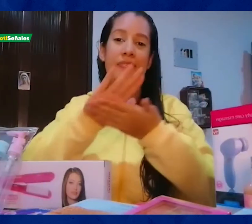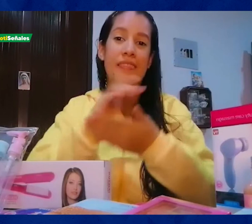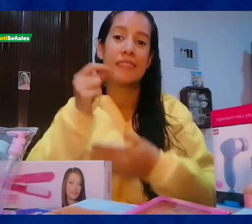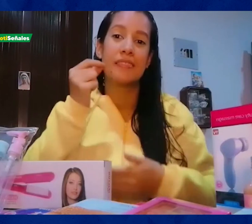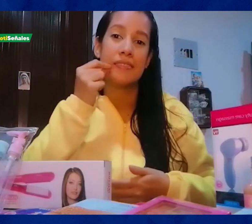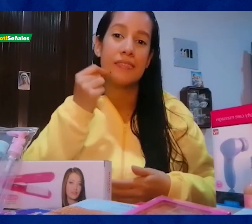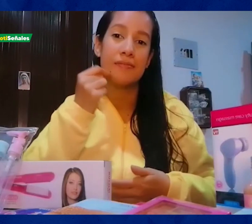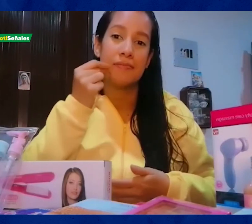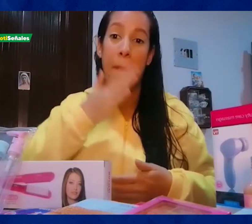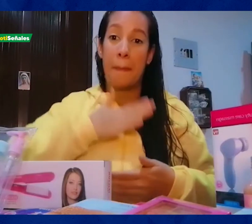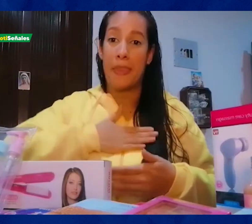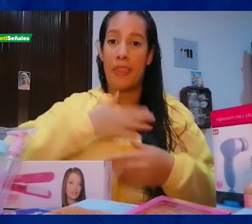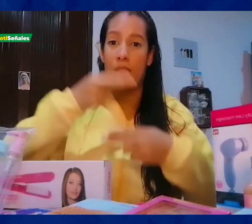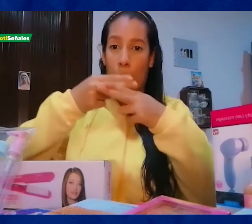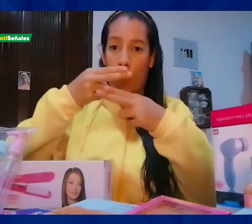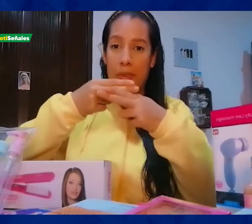Mi seña es esta y mi nombre es Sandra.